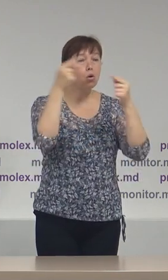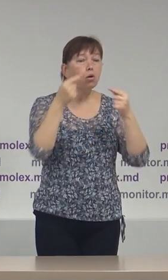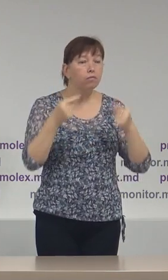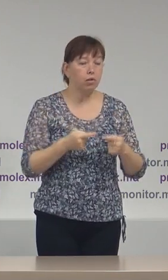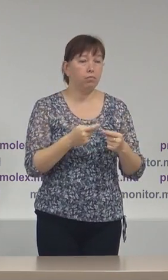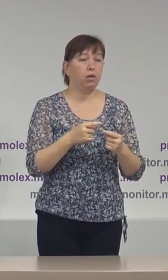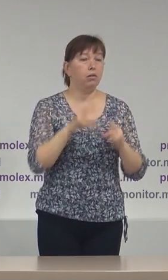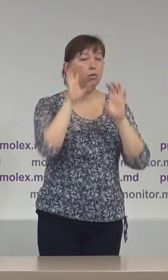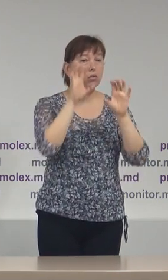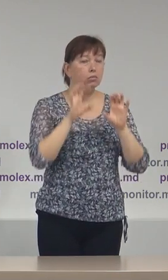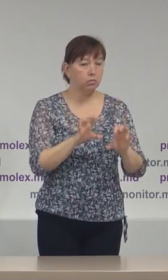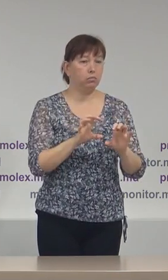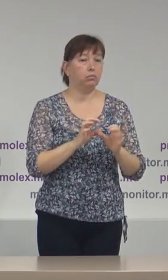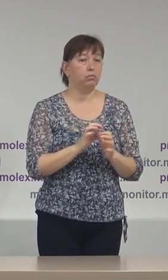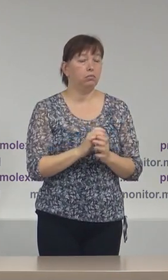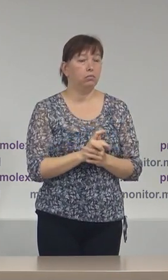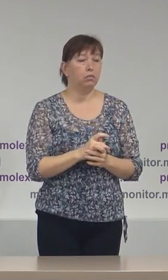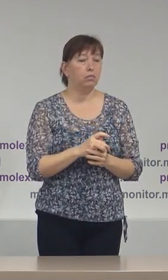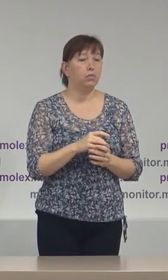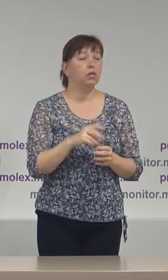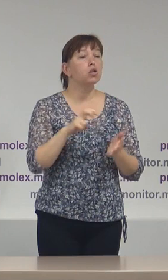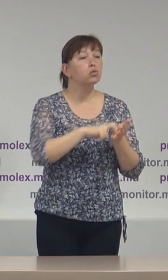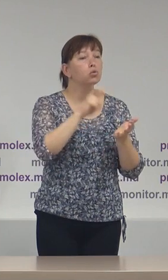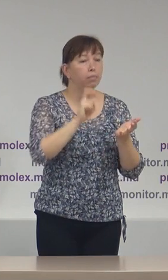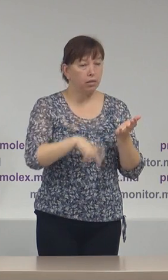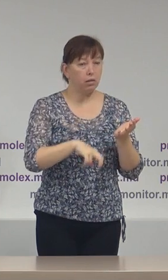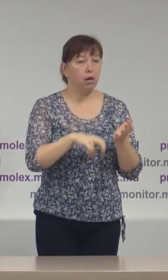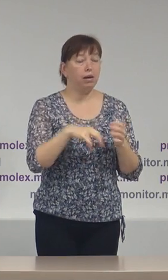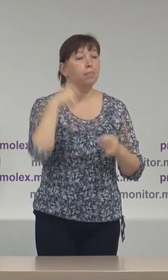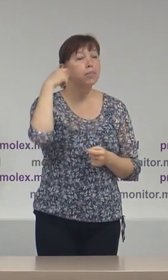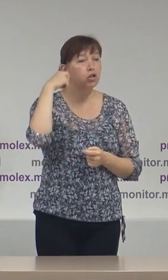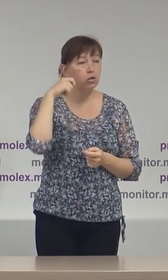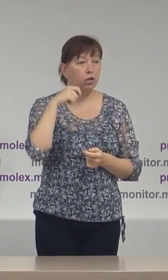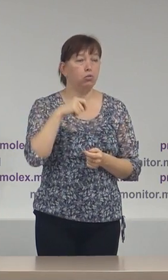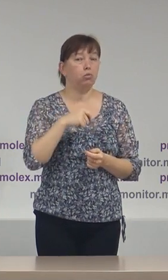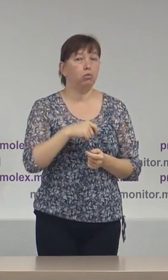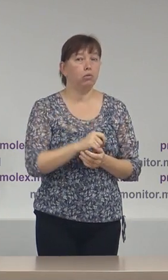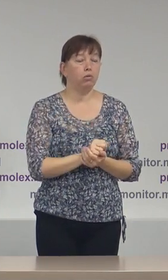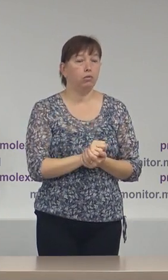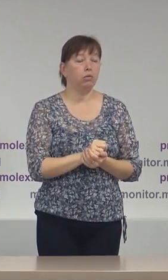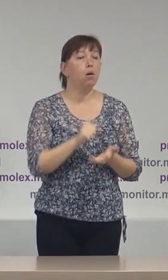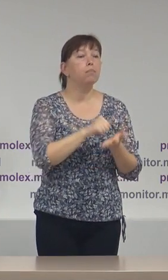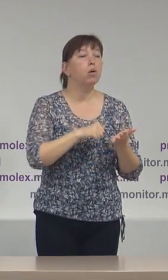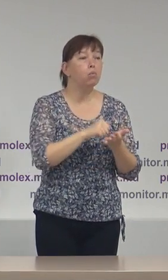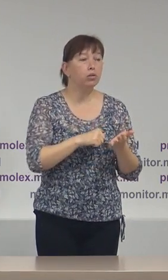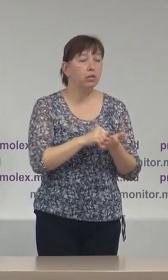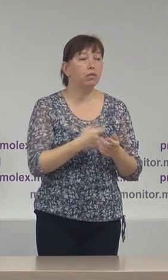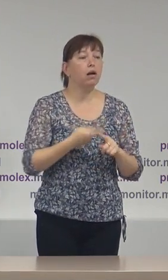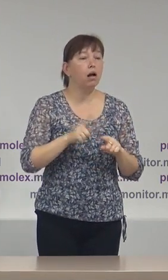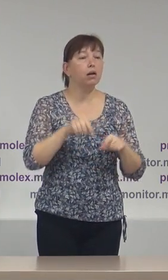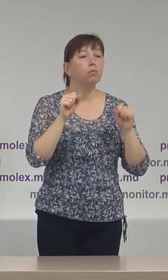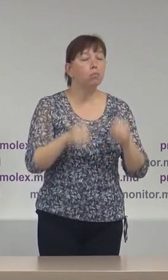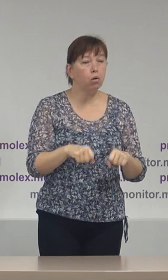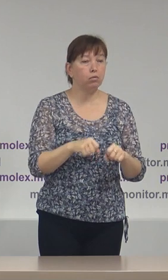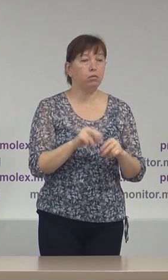cu prevederele legislației în viguare suspendarea președintelui pe motive care pot fi